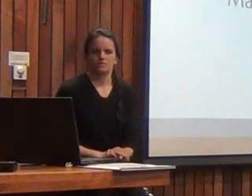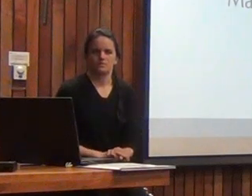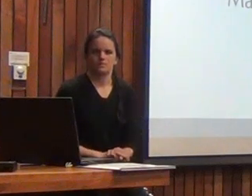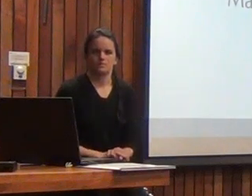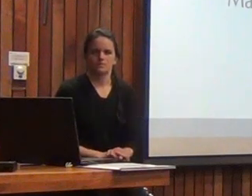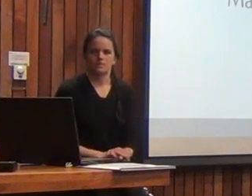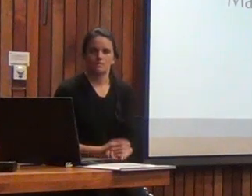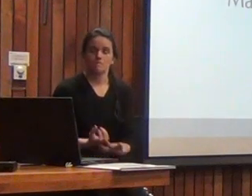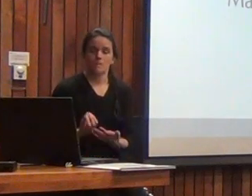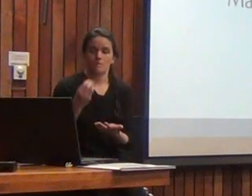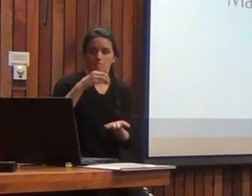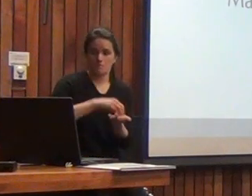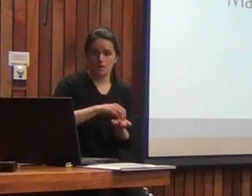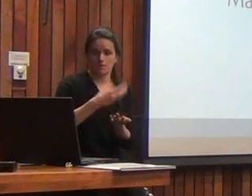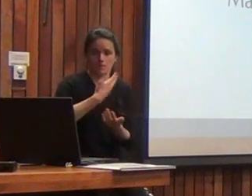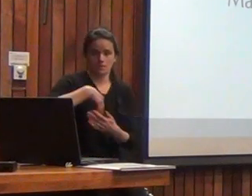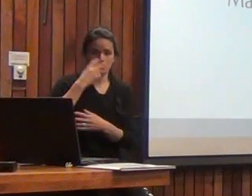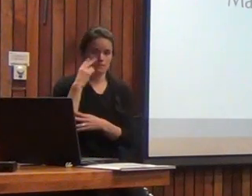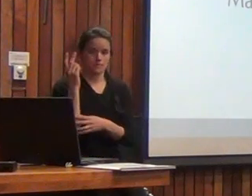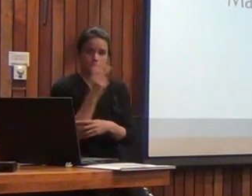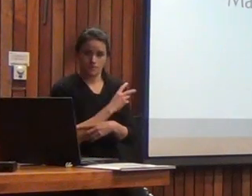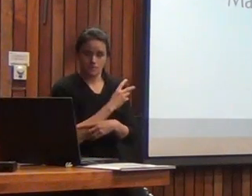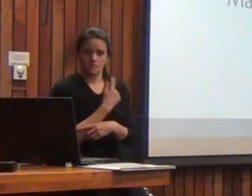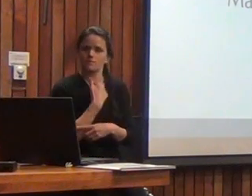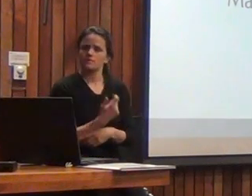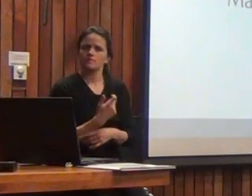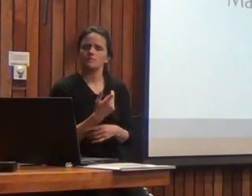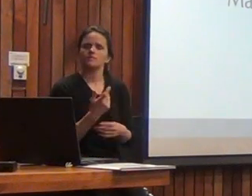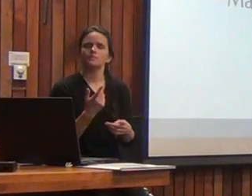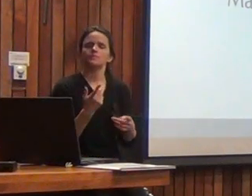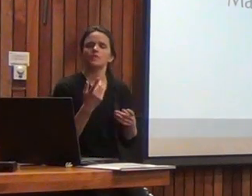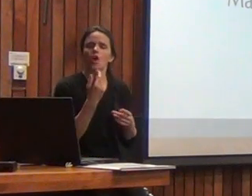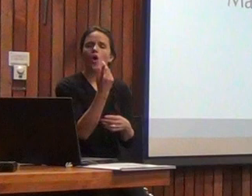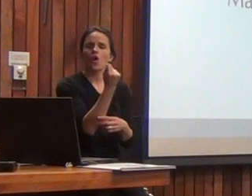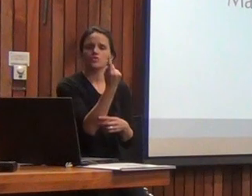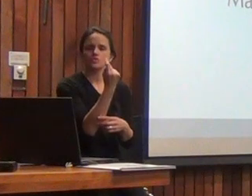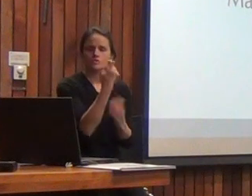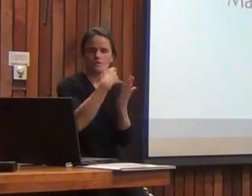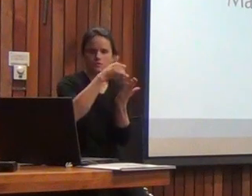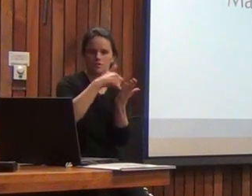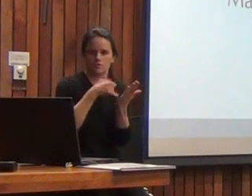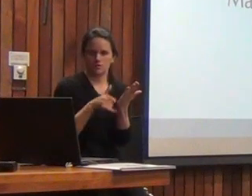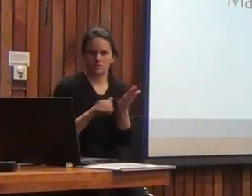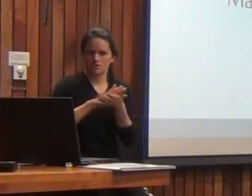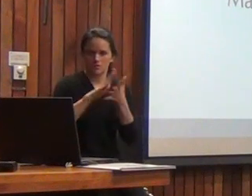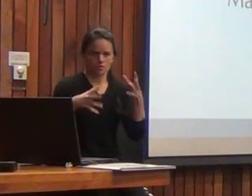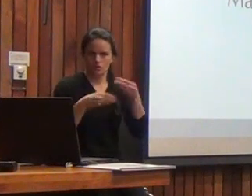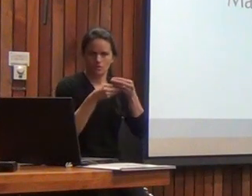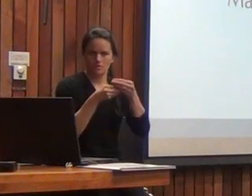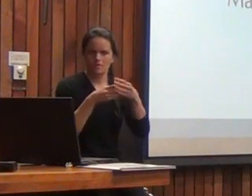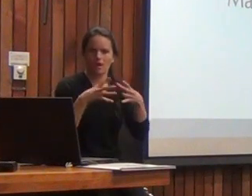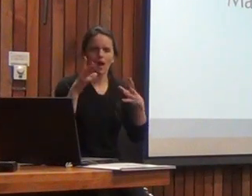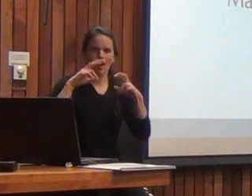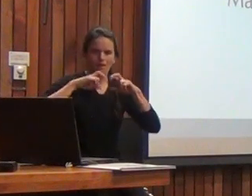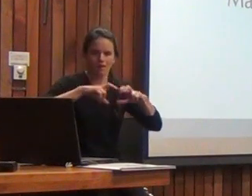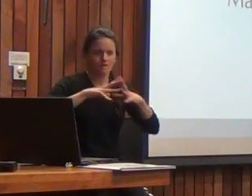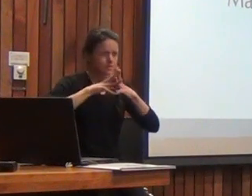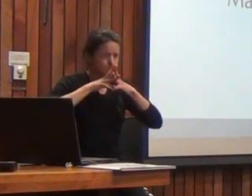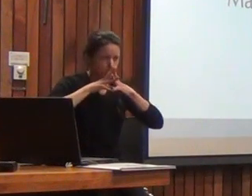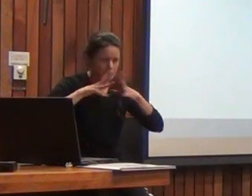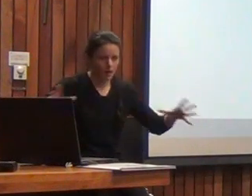además si miramos que esta prueba tiene 11 índices en total las posibilidades de análisis son mucho mayores